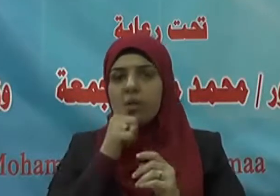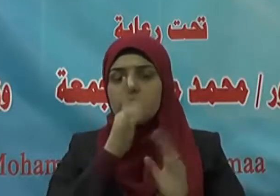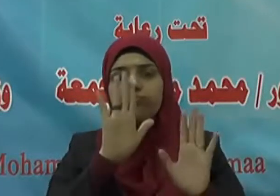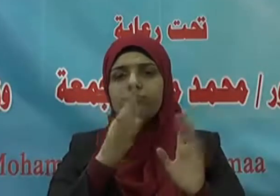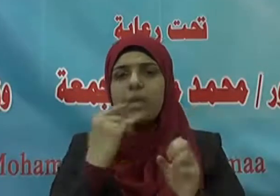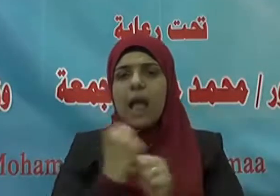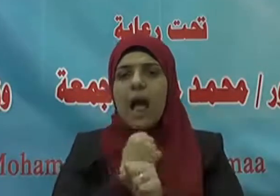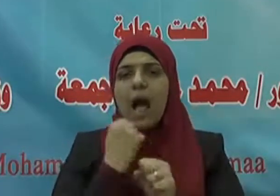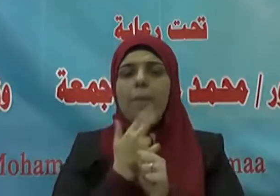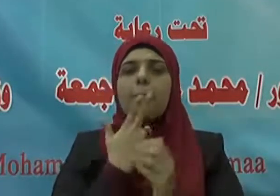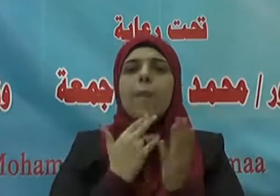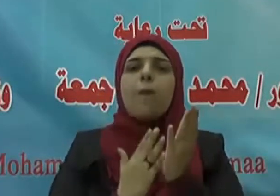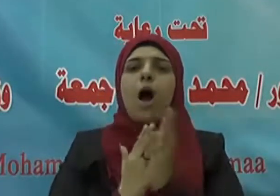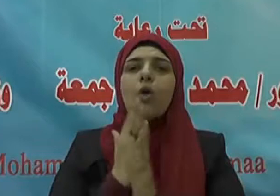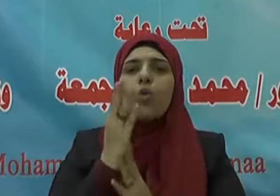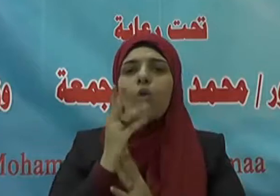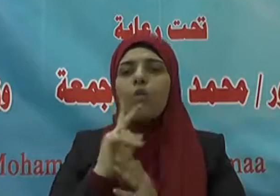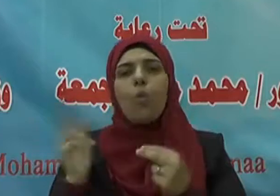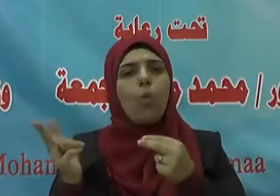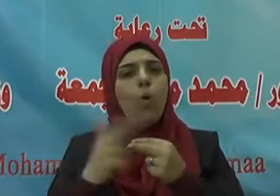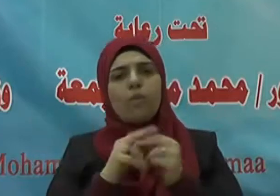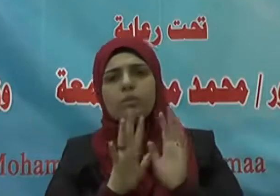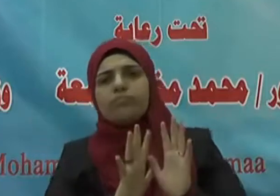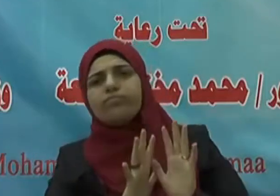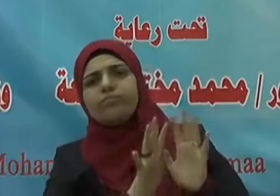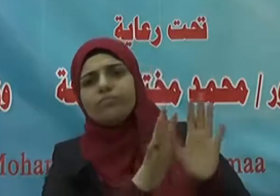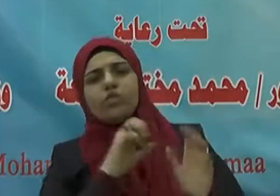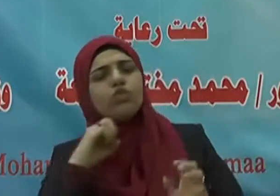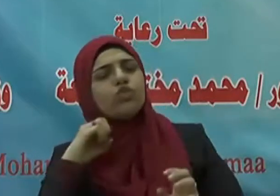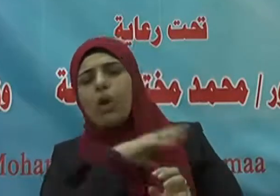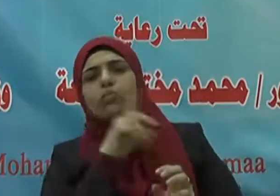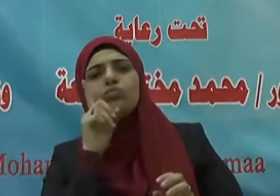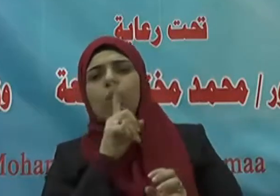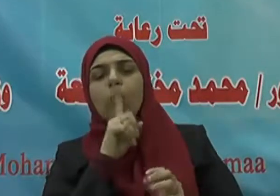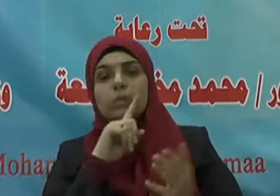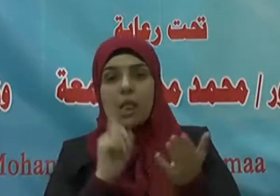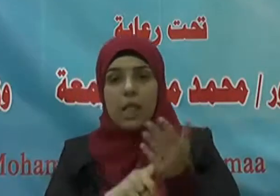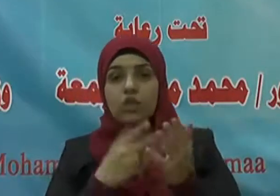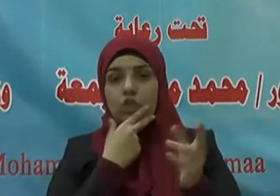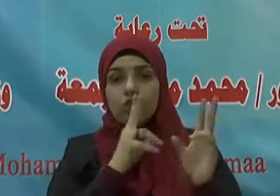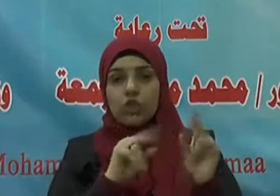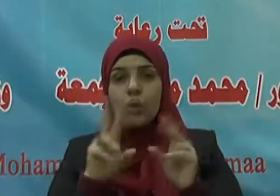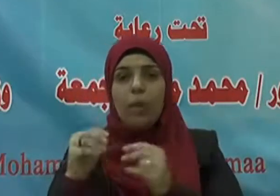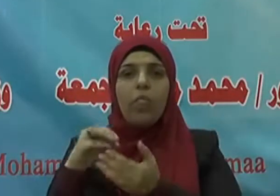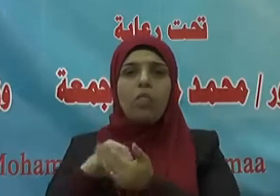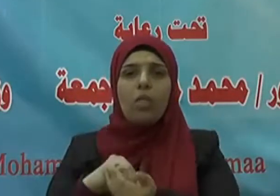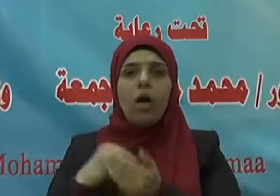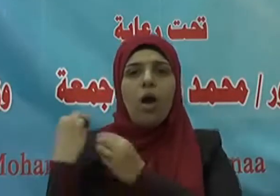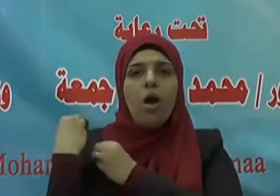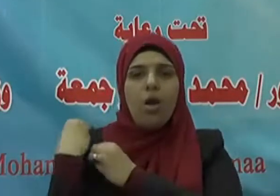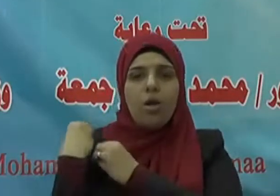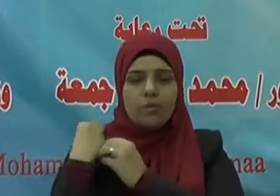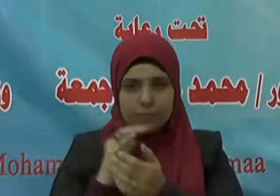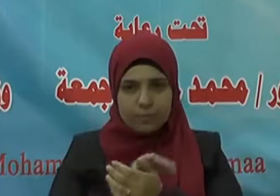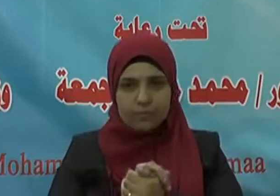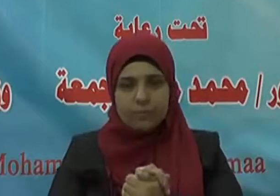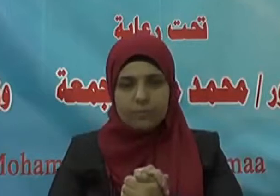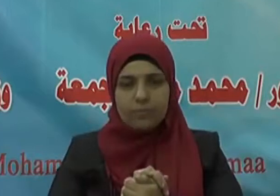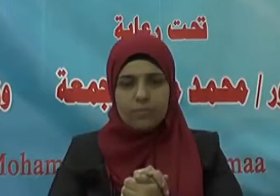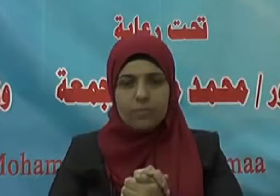فليعمل بالمعروف وليمسك عن الشر فإنها له صدقة